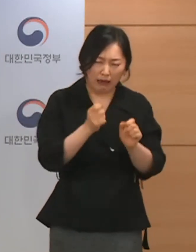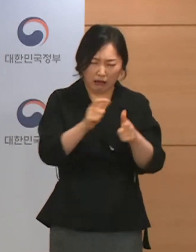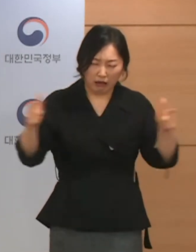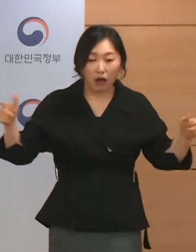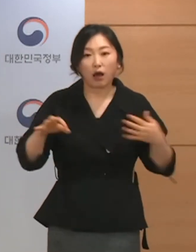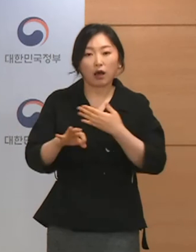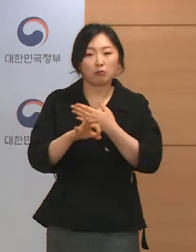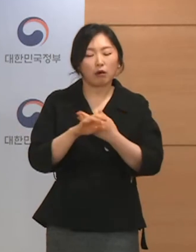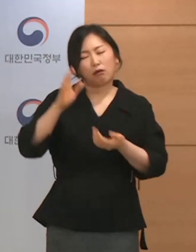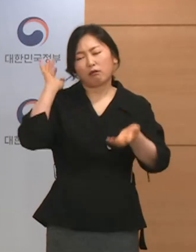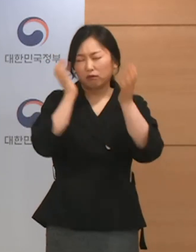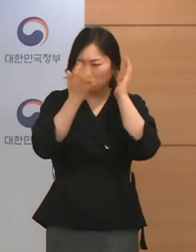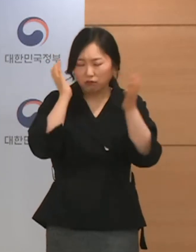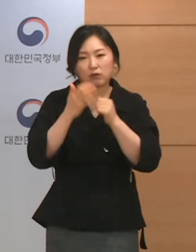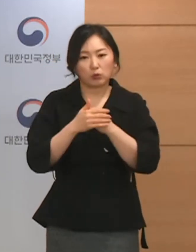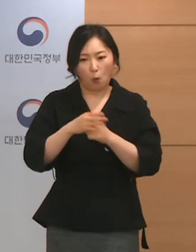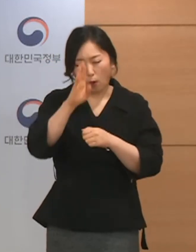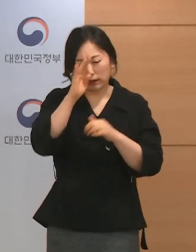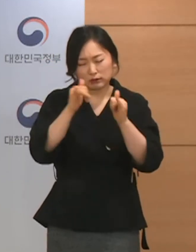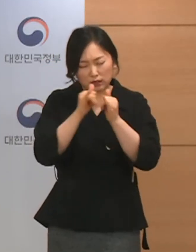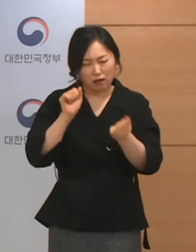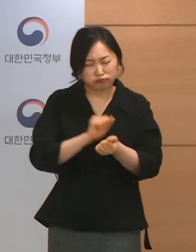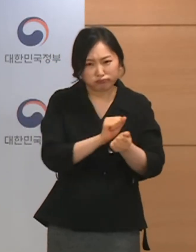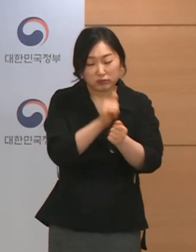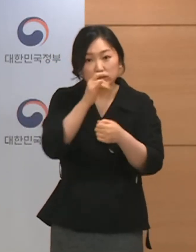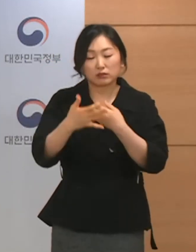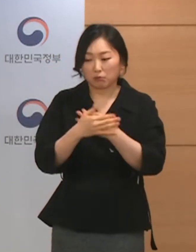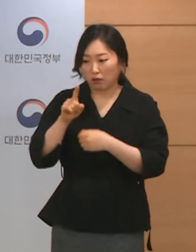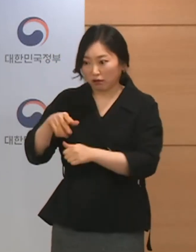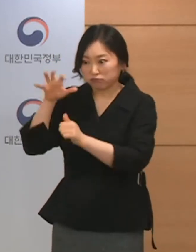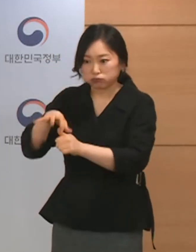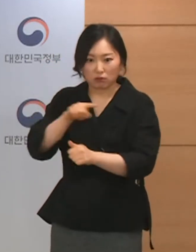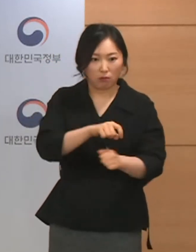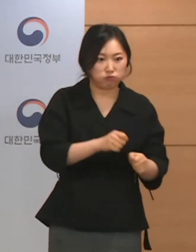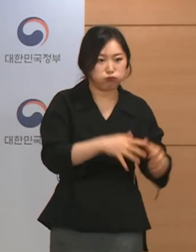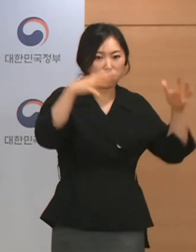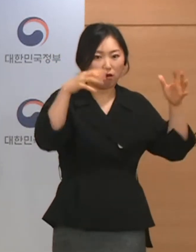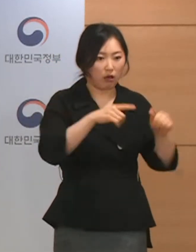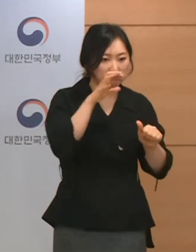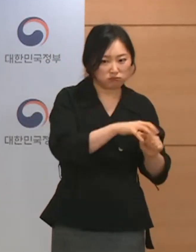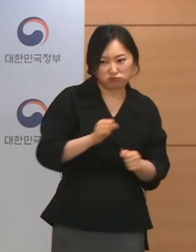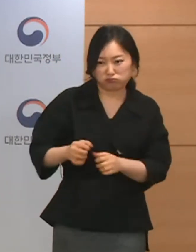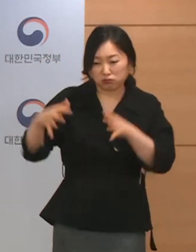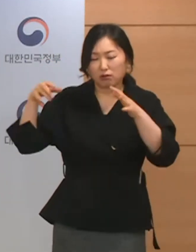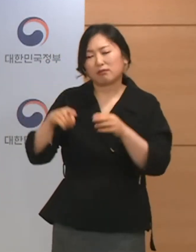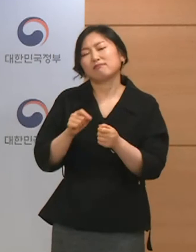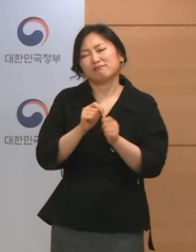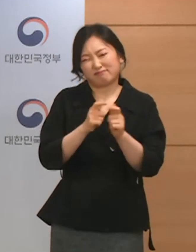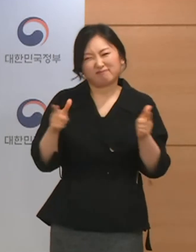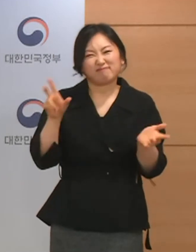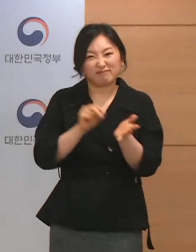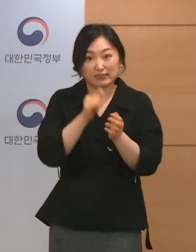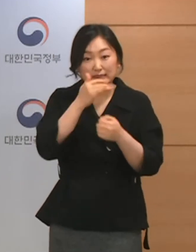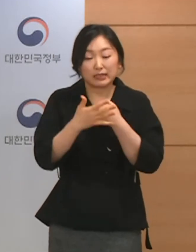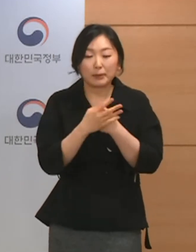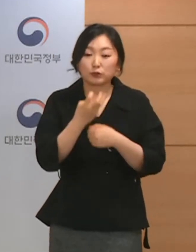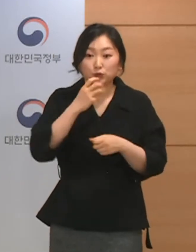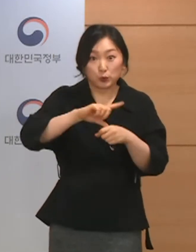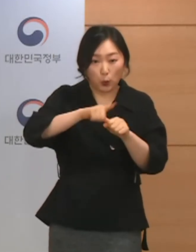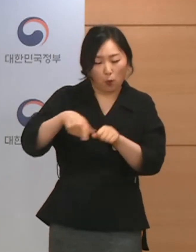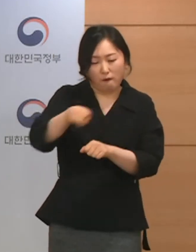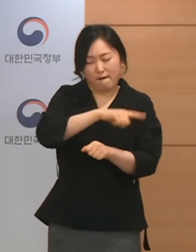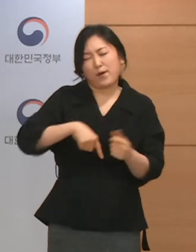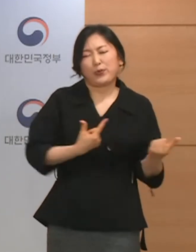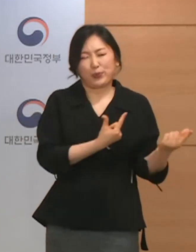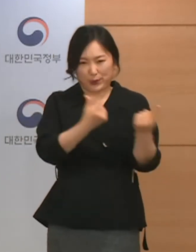환자 발생 규모가 커서 풍선효과 등 방역적 효과성이 떨어진다는 판단하에서 수도권은 동일한 조치를 취하도록 하고